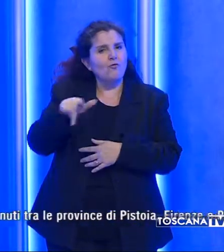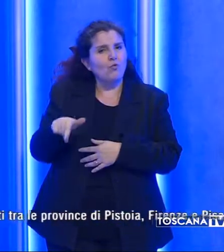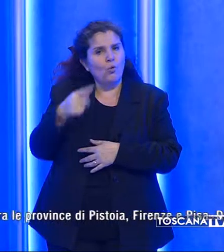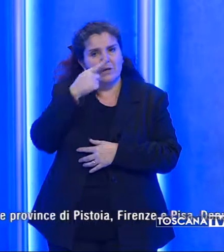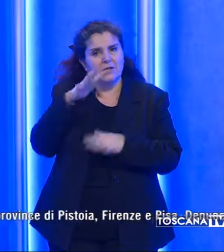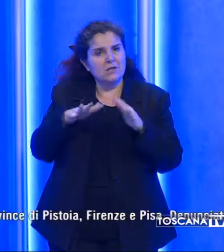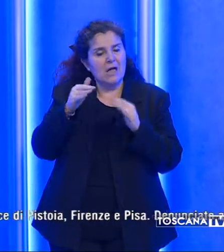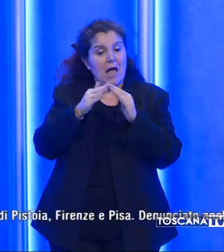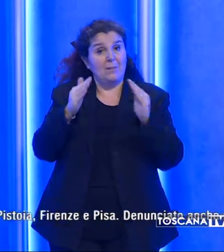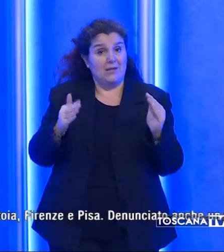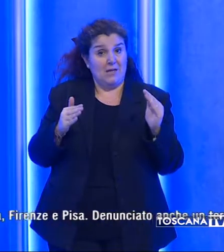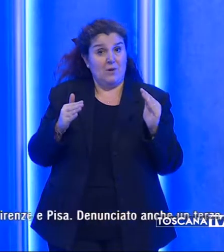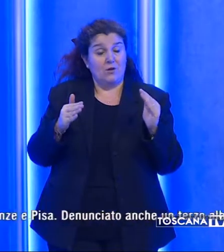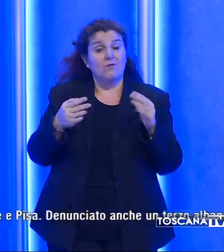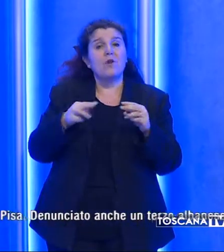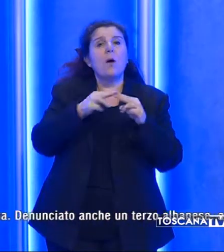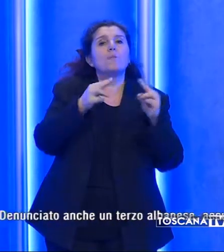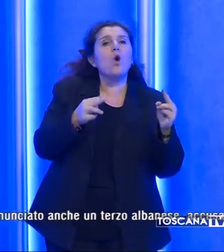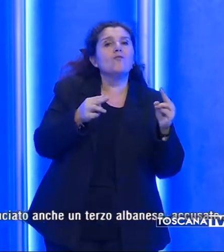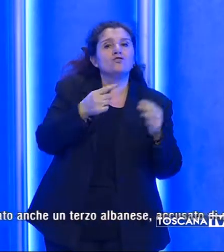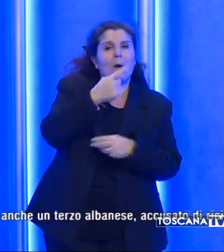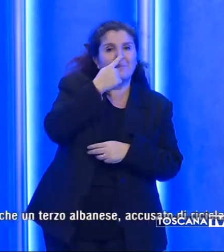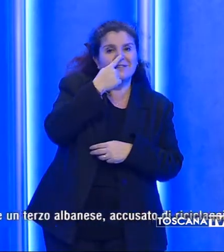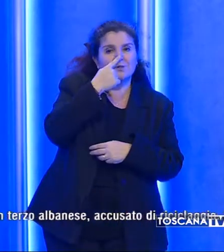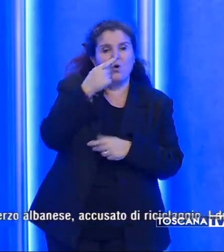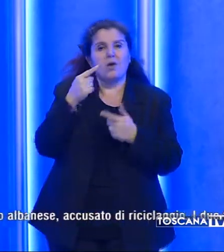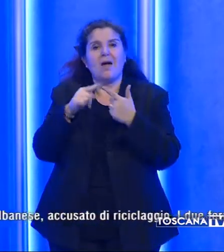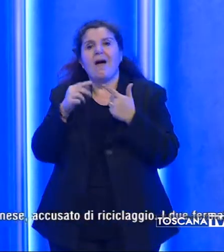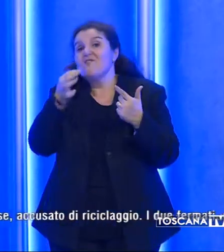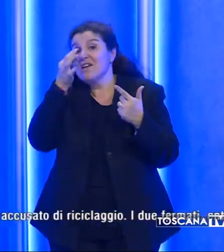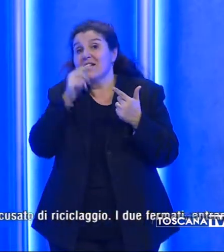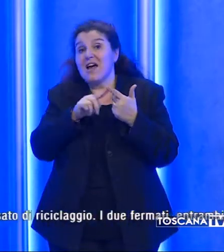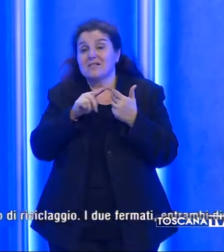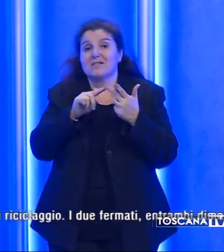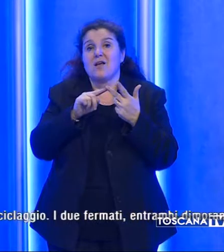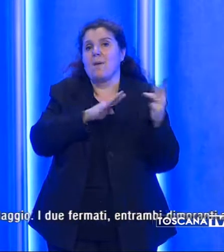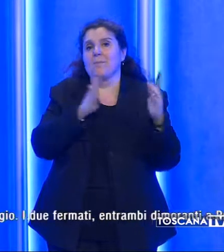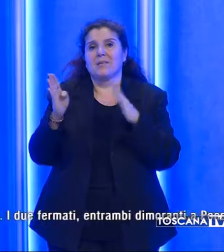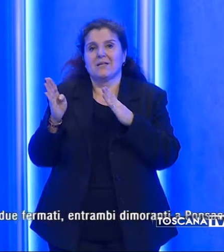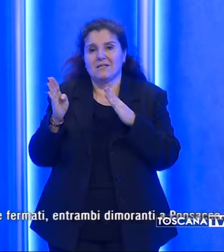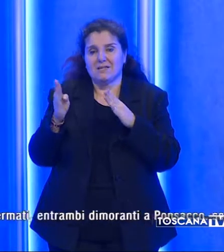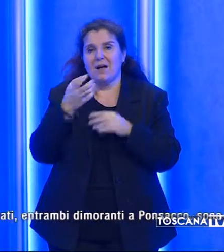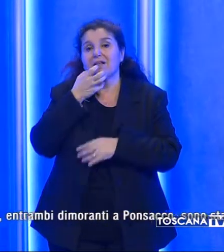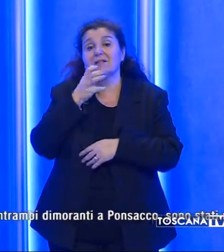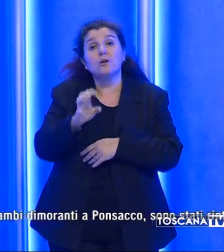casa avvenuti tra le province di Pistoia, Firenze e Pisa. Denunciato anche un terzo